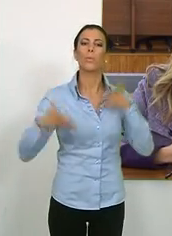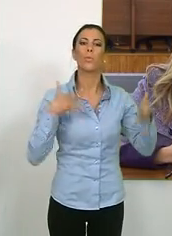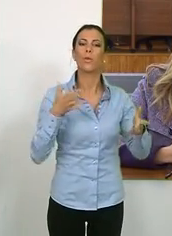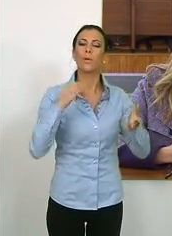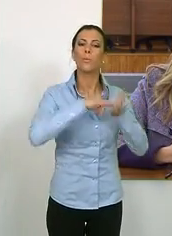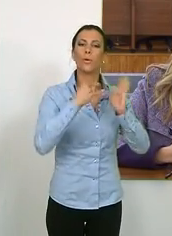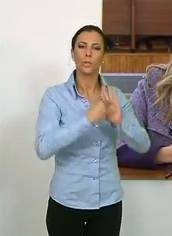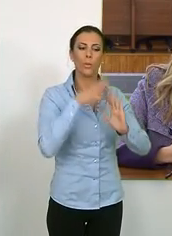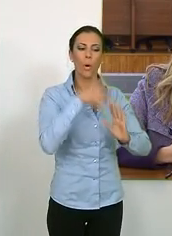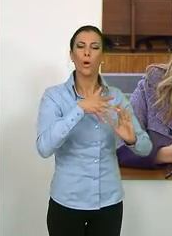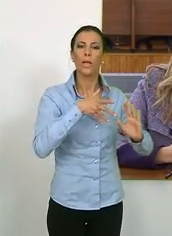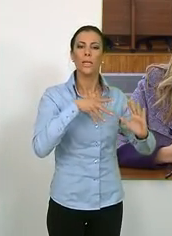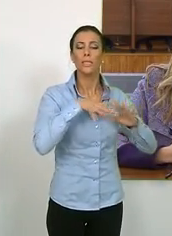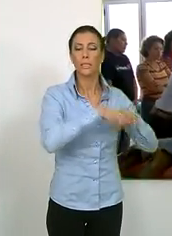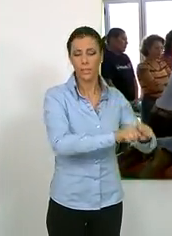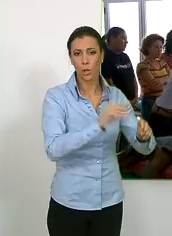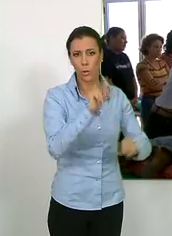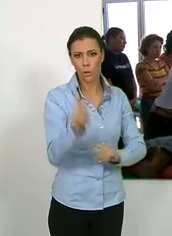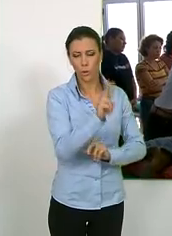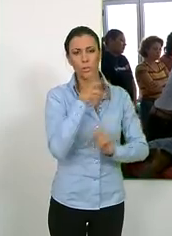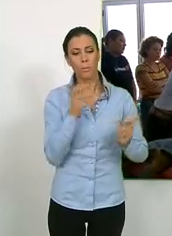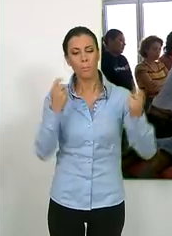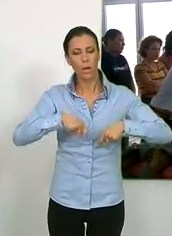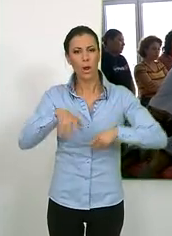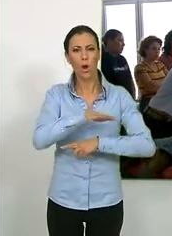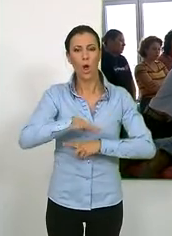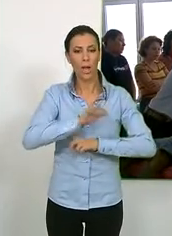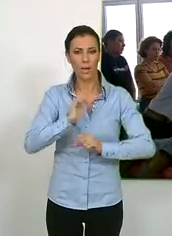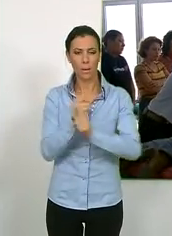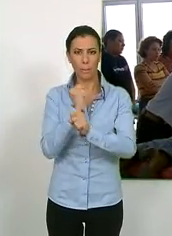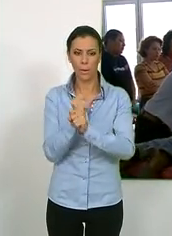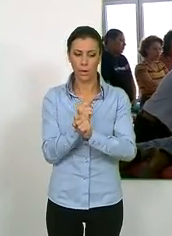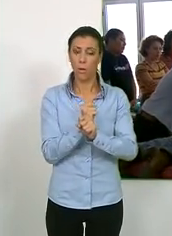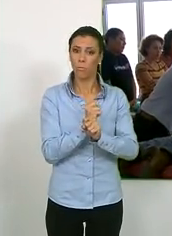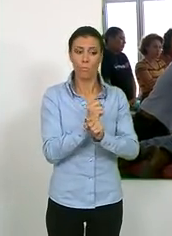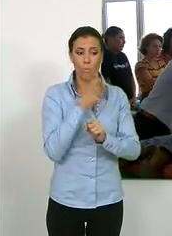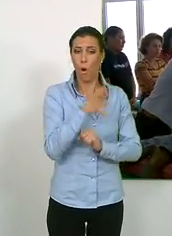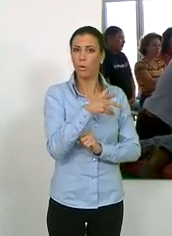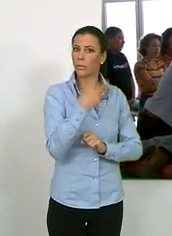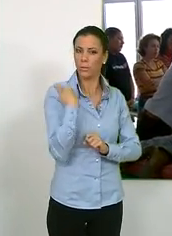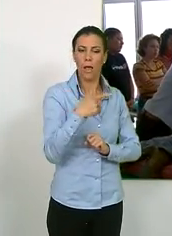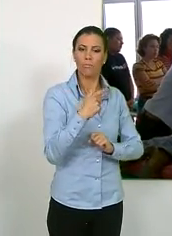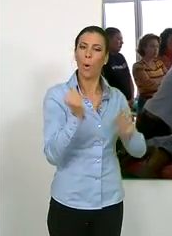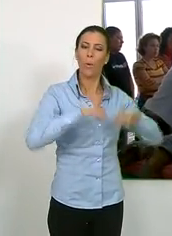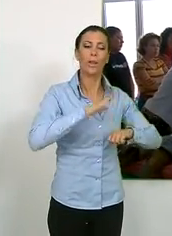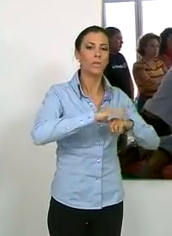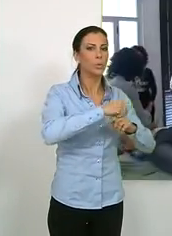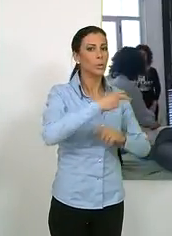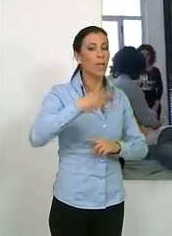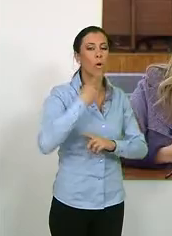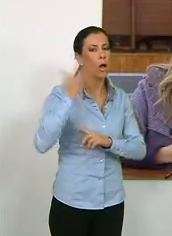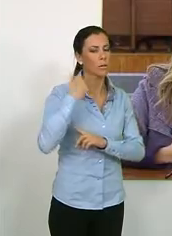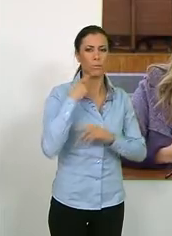del proyecto Inserta 2 Pacto Local por el Empleo, dados los buenos resultados que obtuvo en la anterior